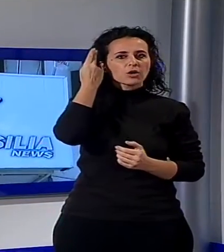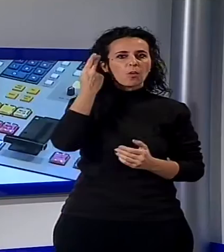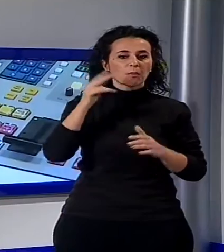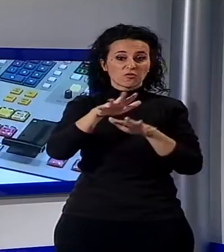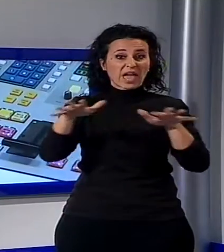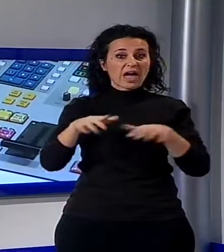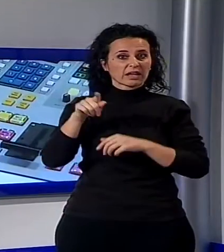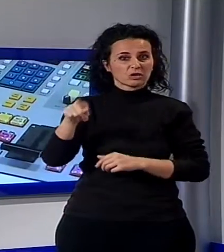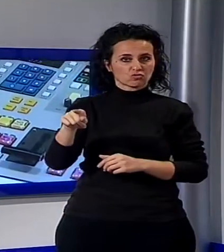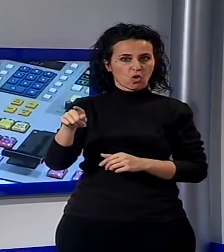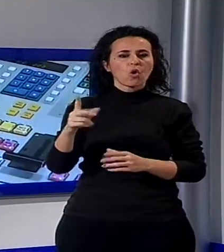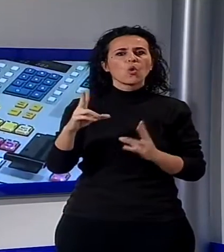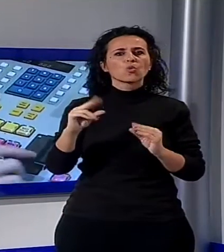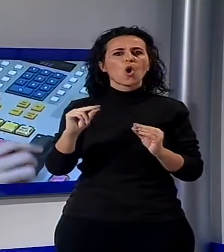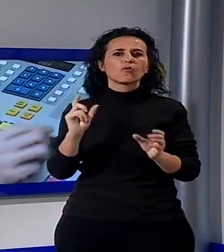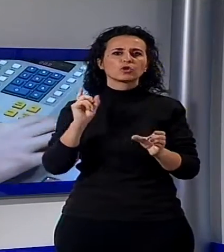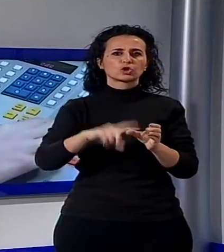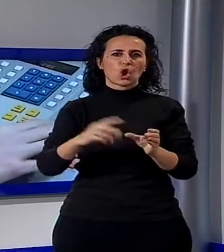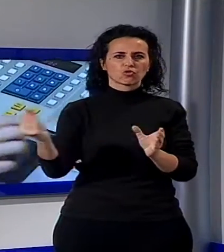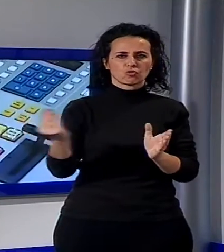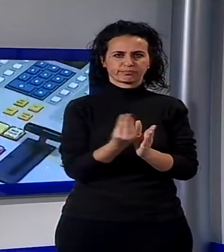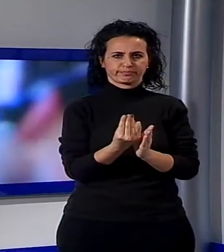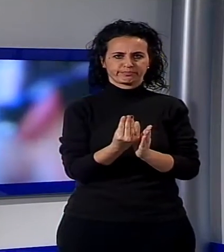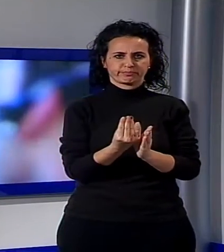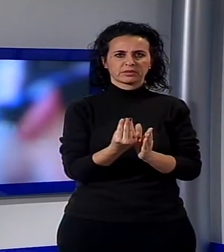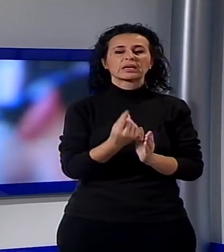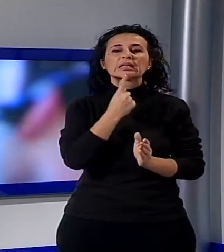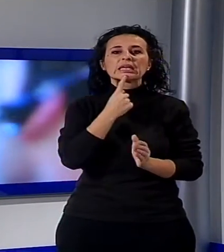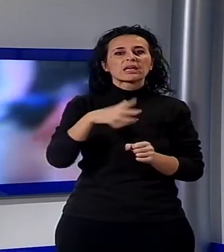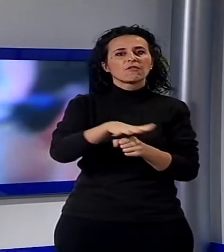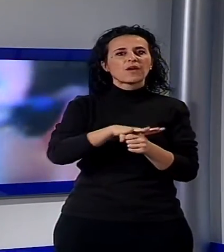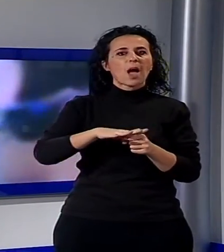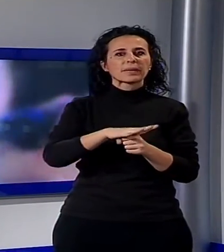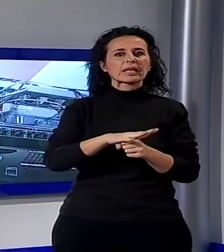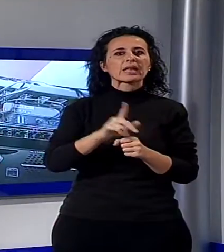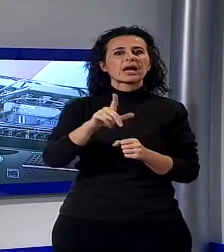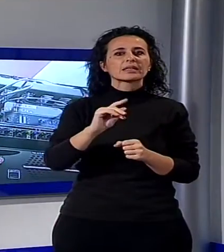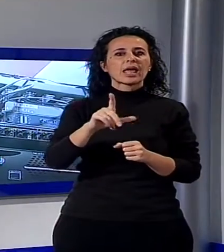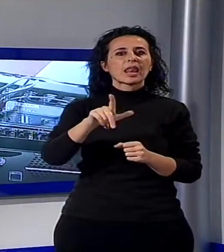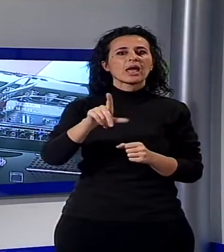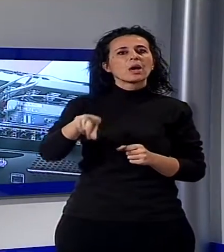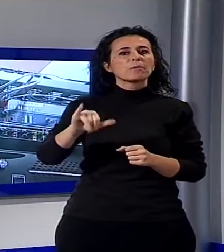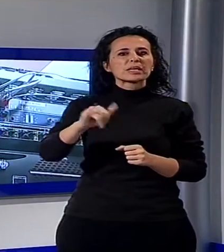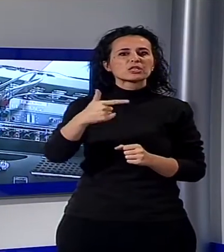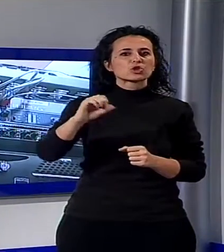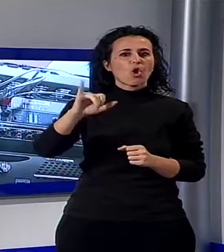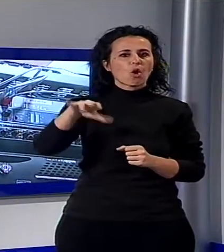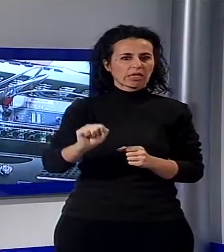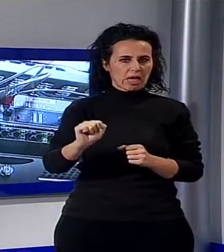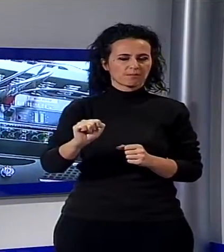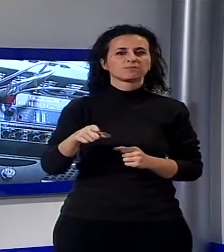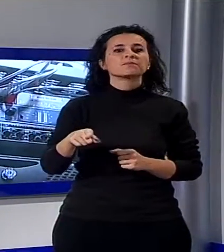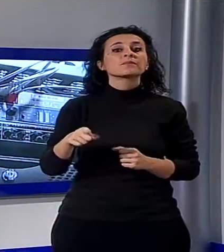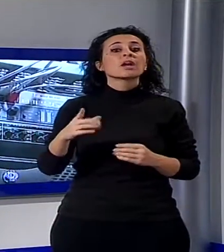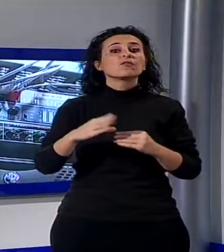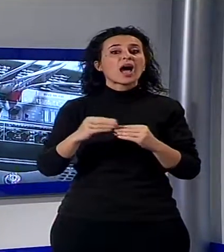sancito l'ingresso nella società della famiglia Del Pistoia di Viareggio, gruppo operante nei servizi pubblici locali della provincia di Lucca e